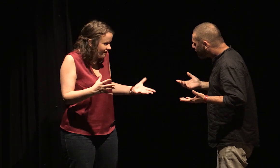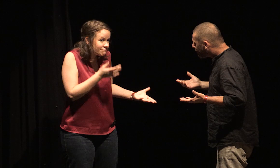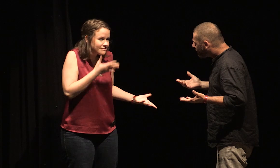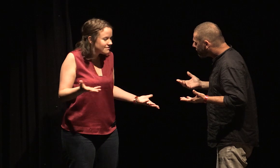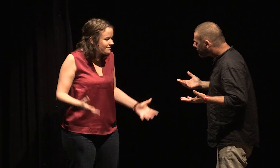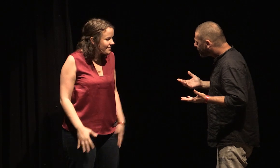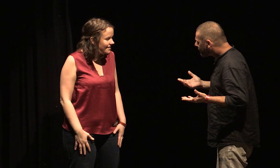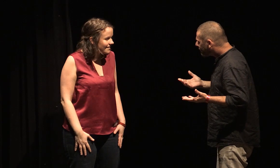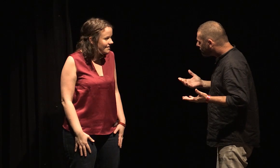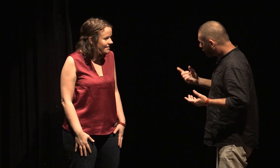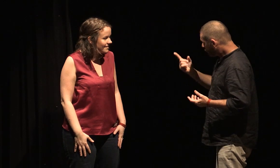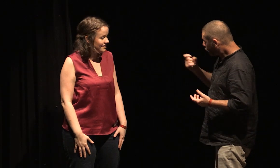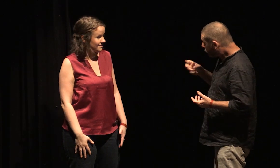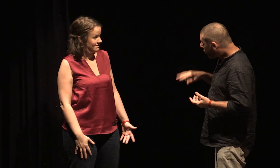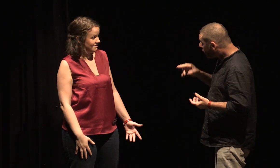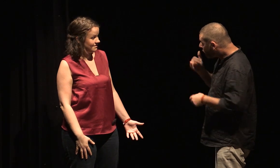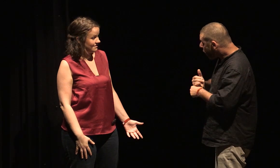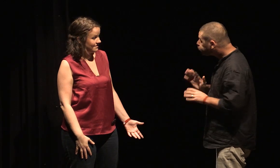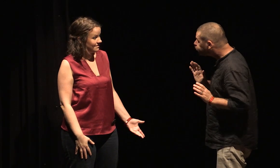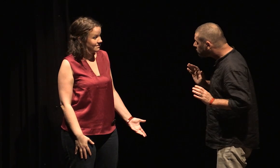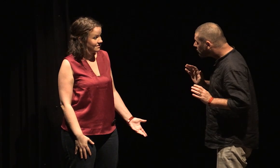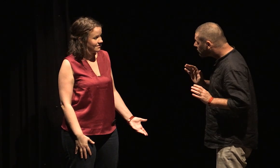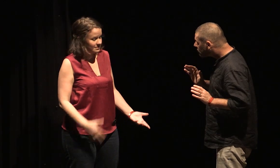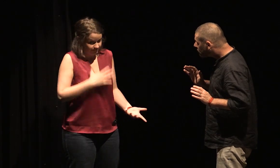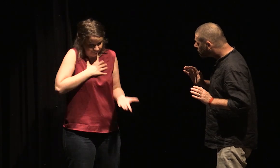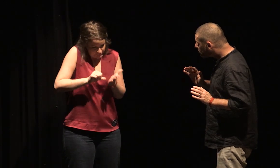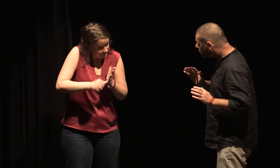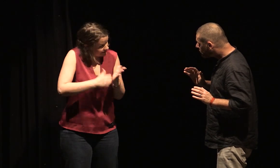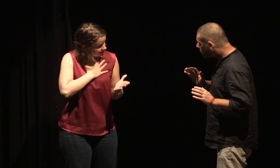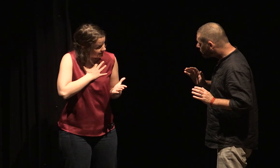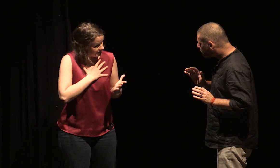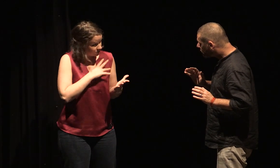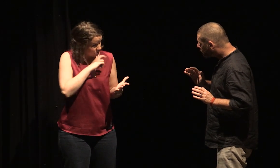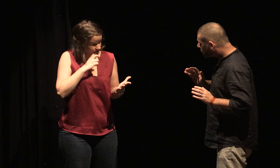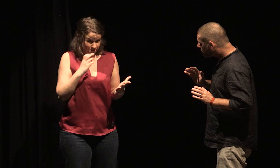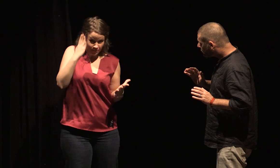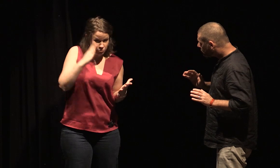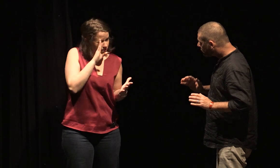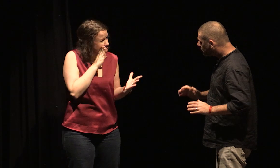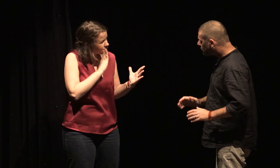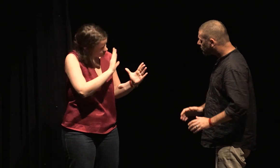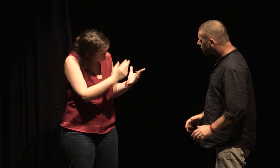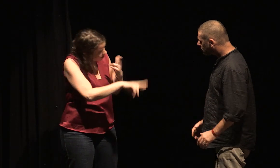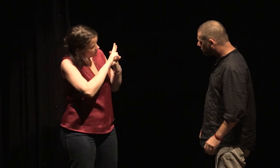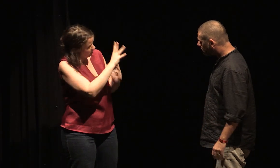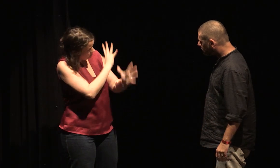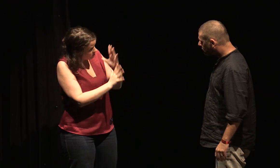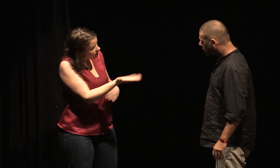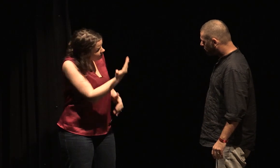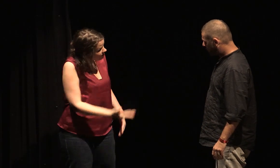Pourquoi la tienne en serait une ? C'est notre complexe. Nous avons plus besoin que vous d'une réponse. Tu fais une idiote ?